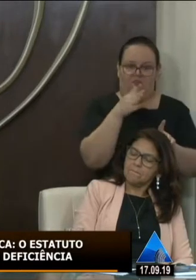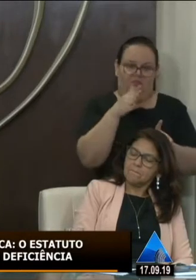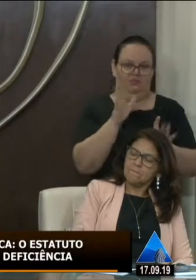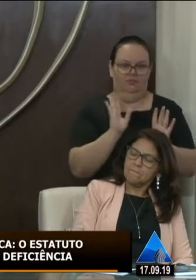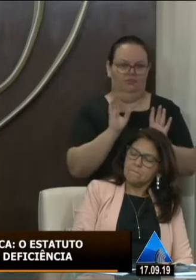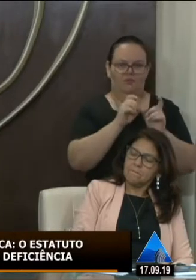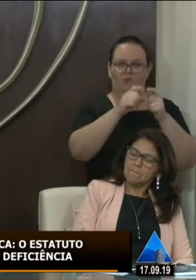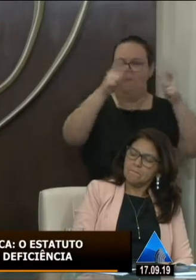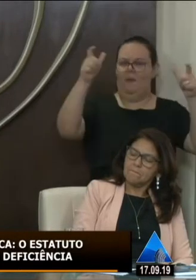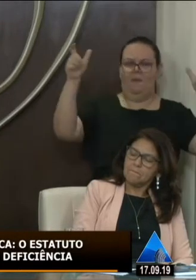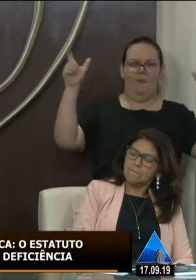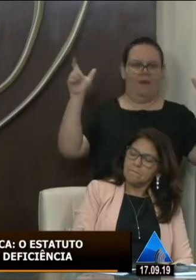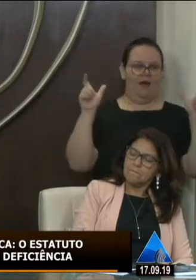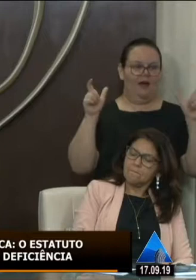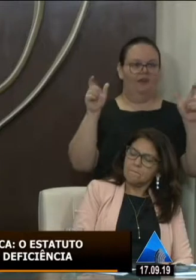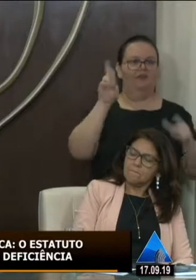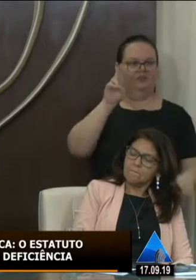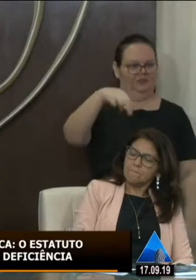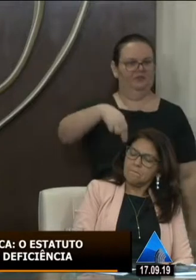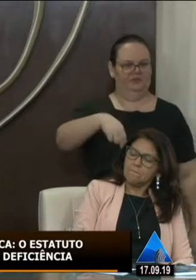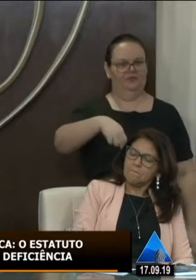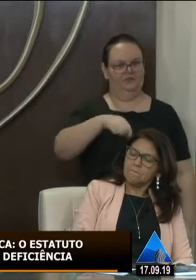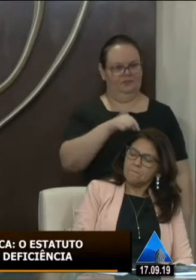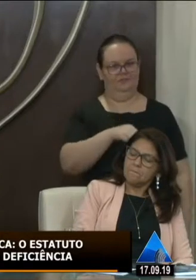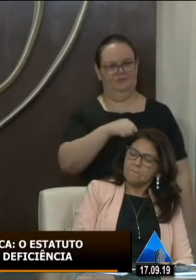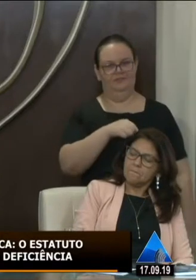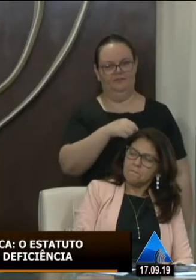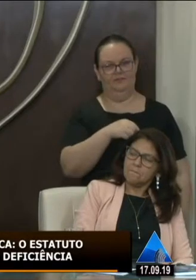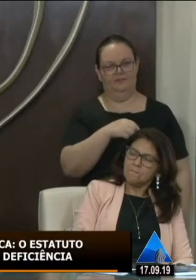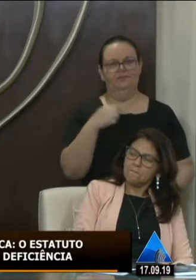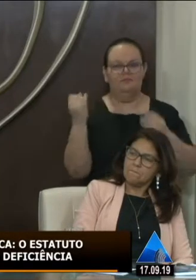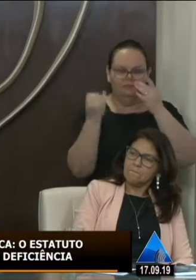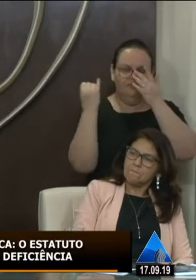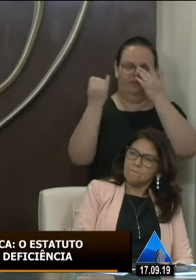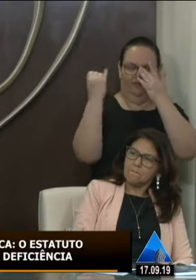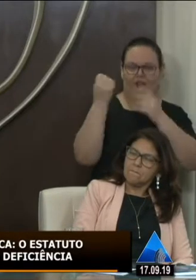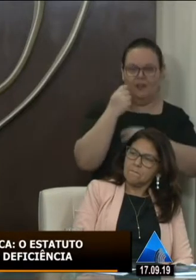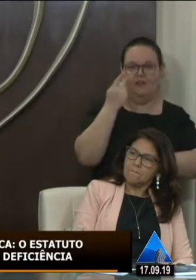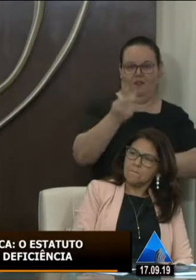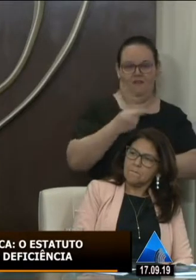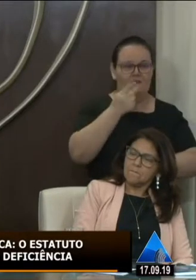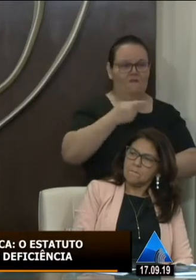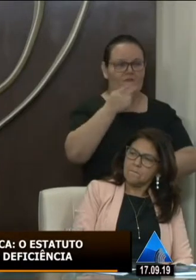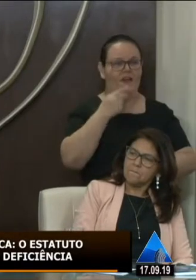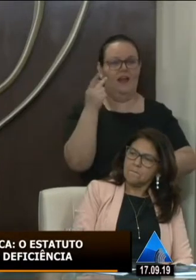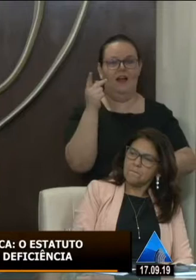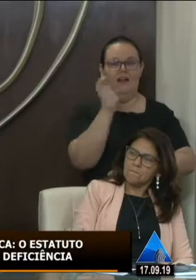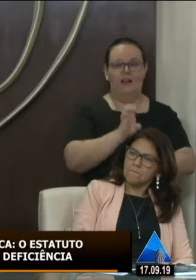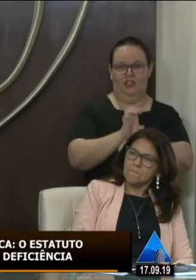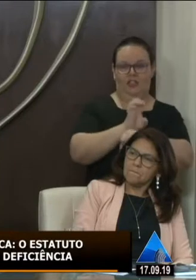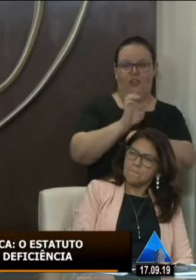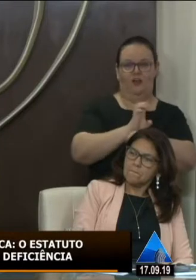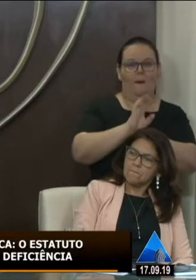espalhada em todas as regiões do nosso estado é importante dizer que algumas cidades chegam até a ultrapassar os 30